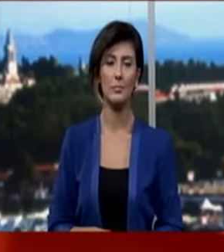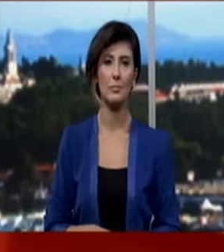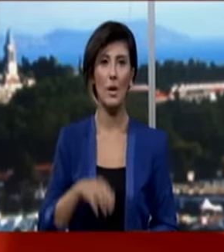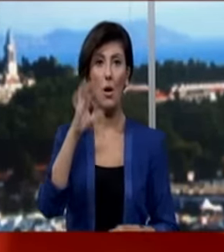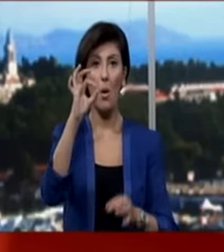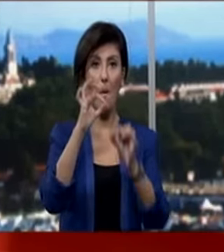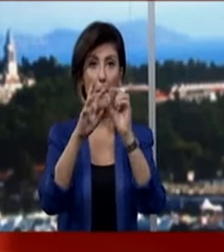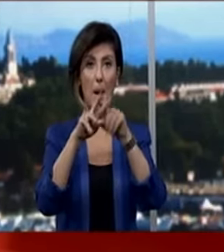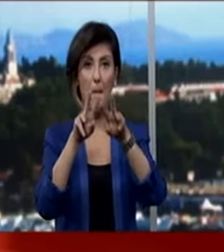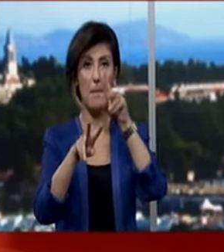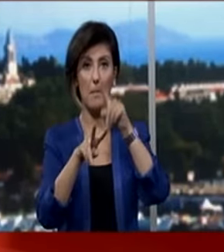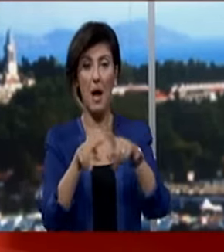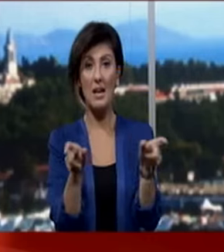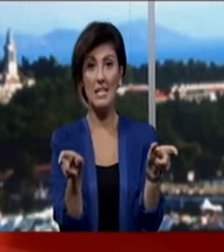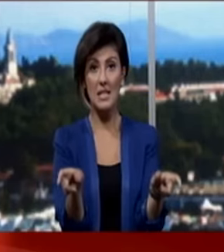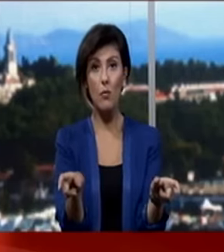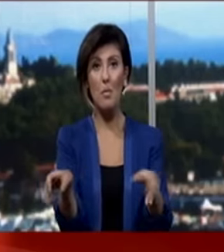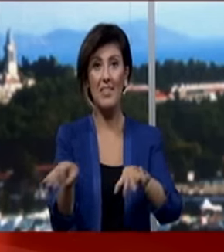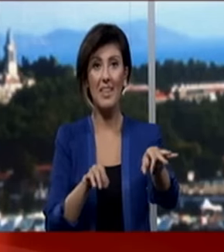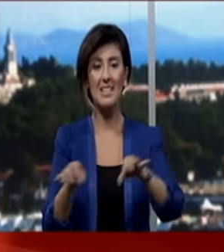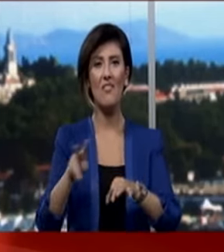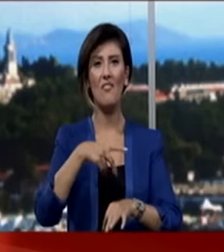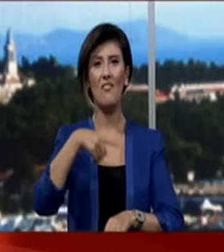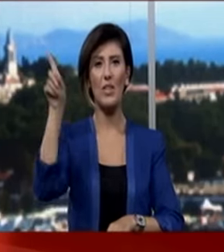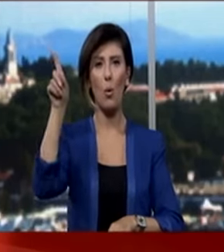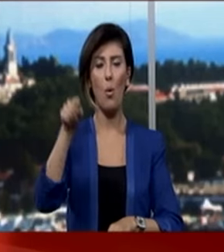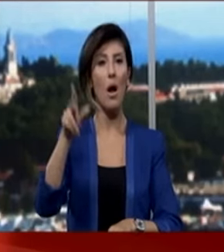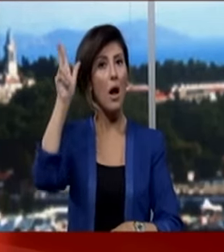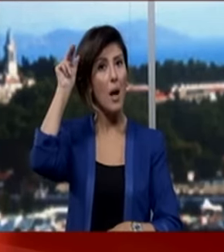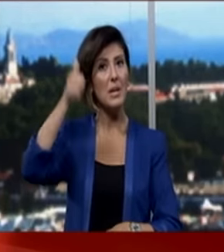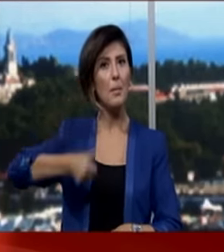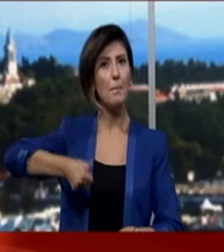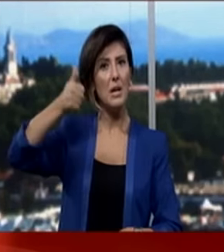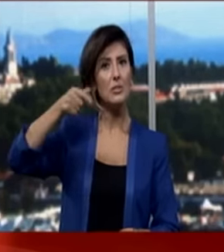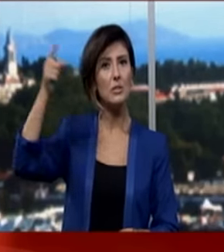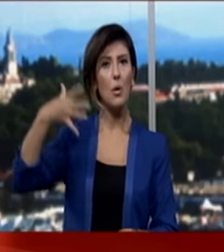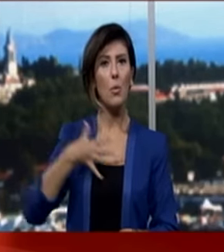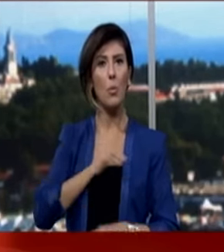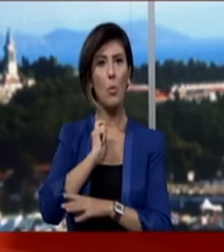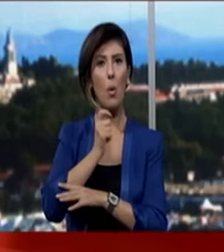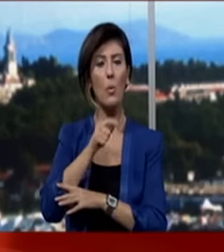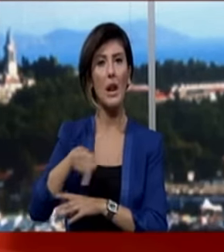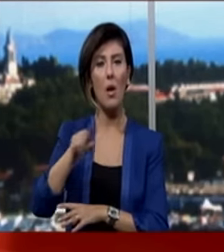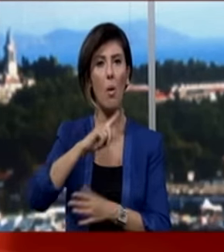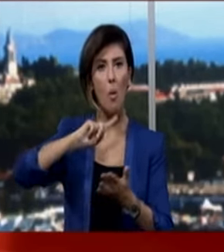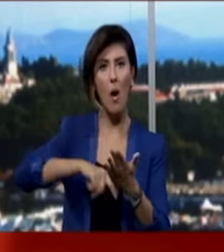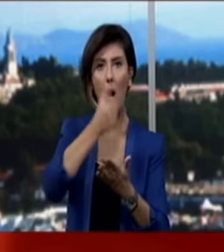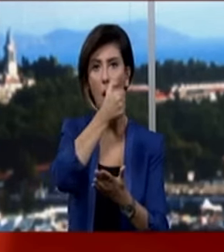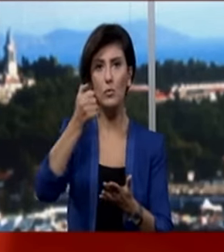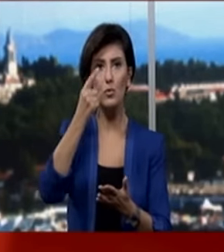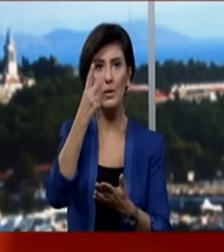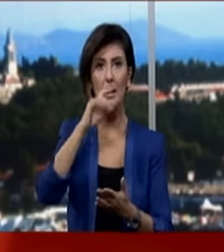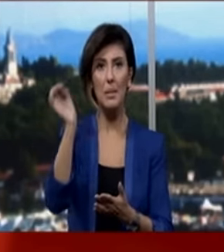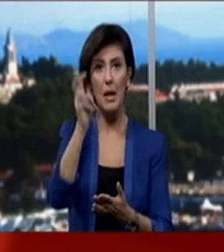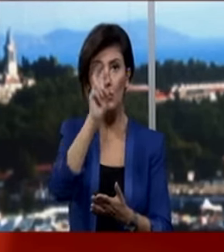Obama'dan savunma tasarısına veto Amerikan başkanı Obama kongrenin onayladığı 612 milyar dolarlık savunma